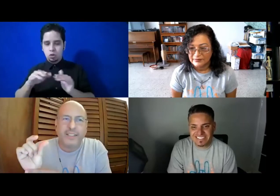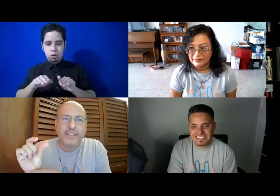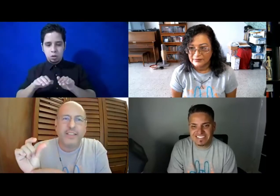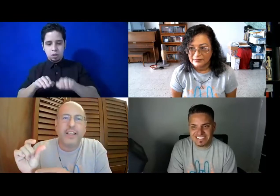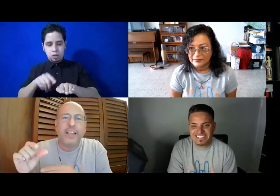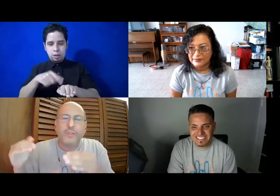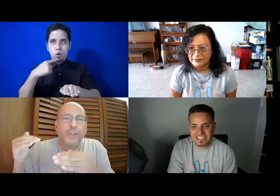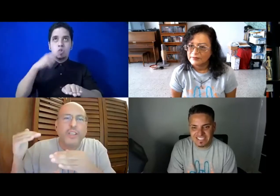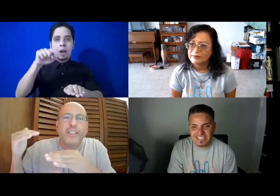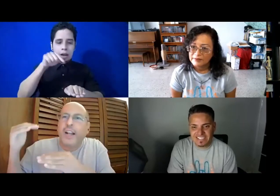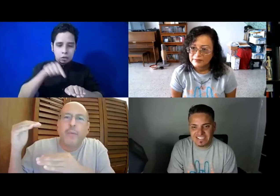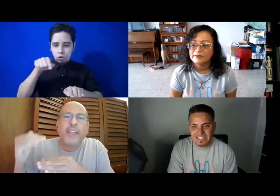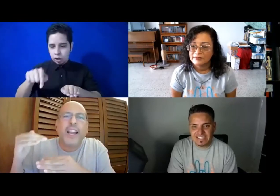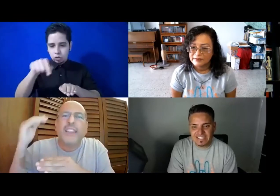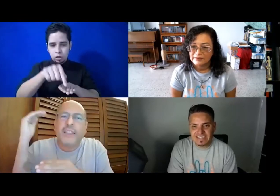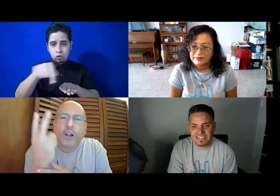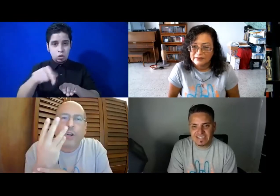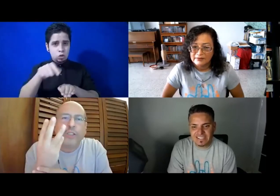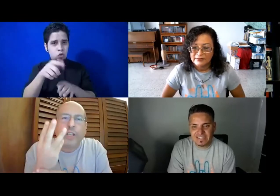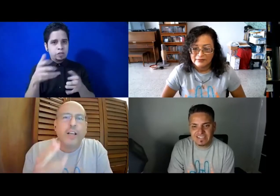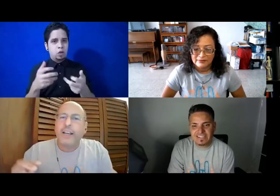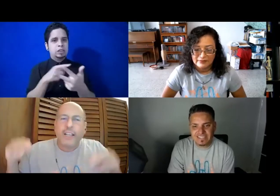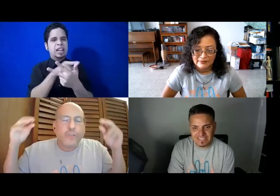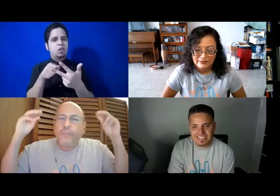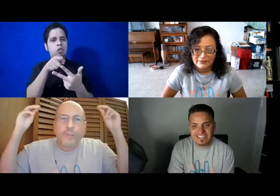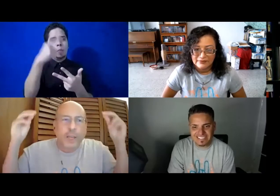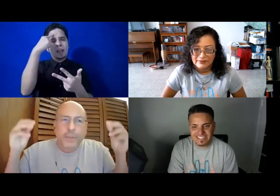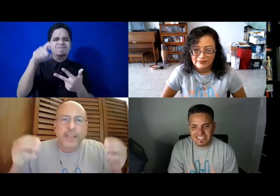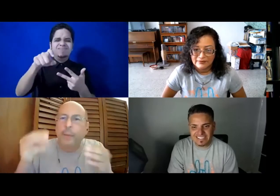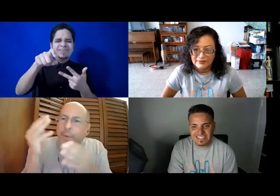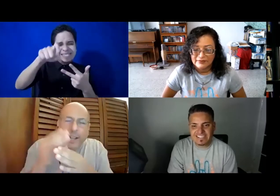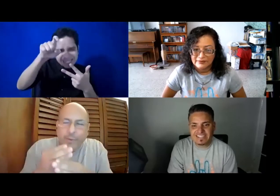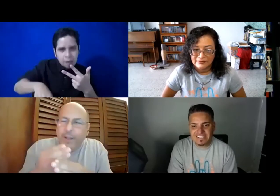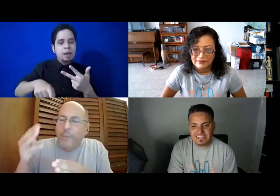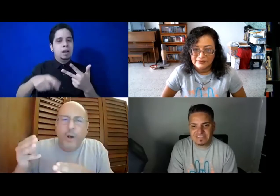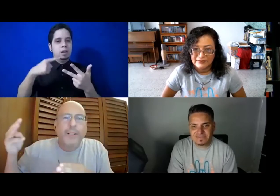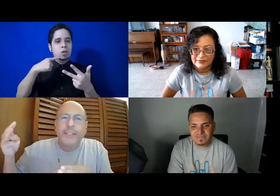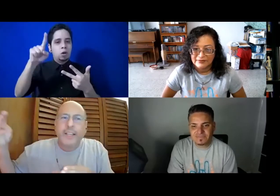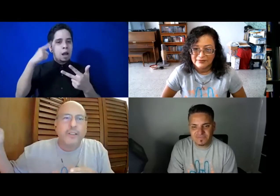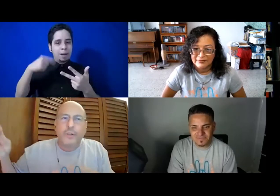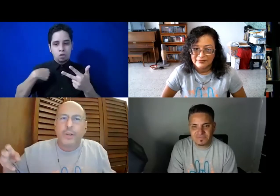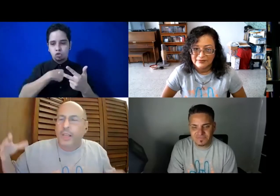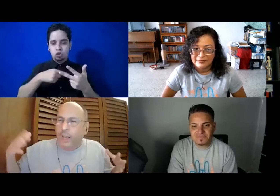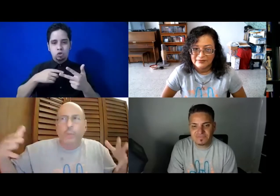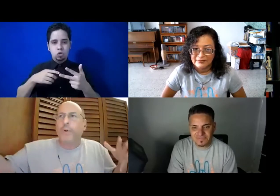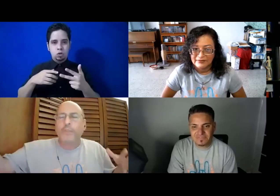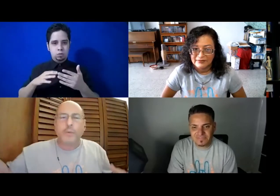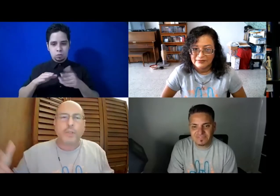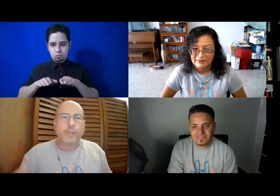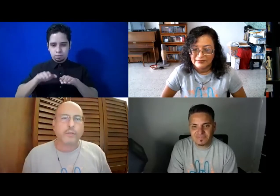yo quisiera que me dijeras tres cosas que son fundamentales para que vayamos avanzando en los próximos años.